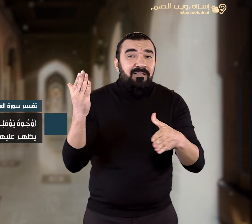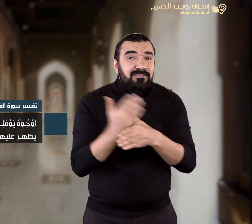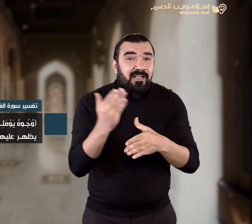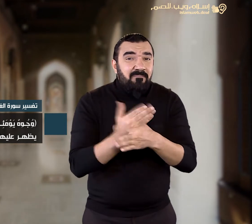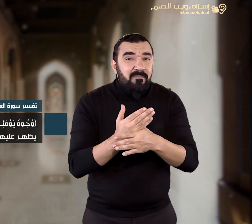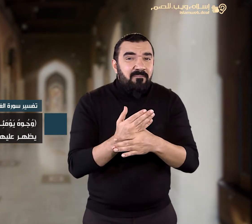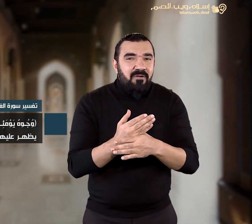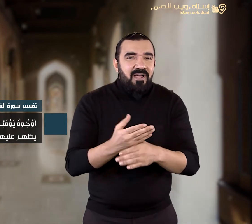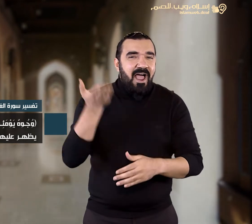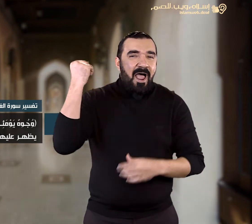الحزن